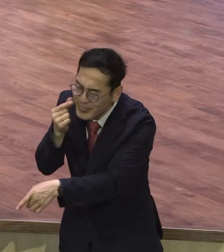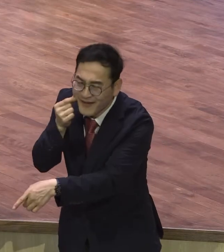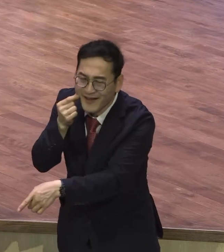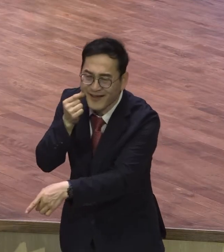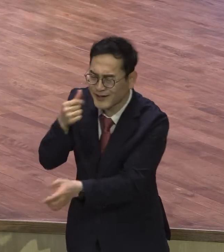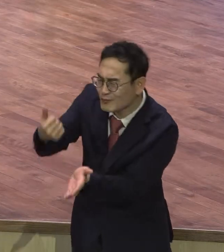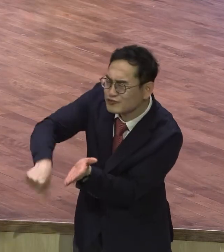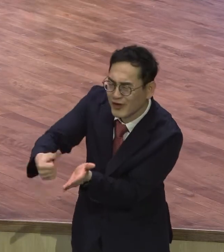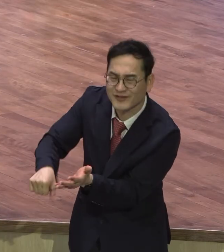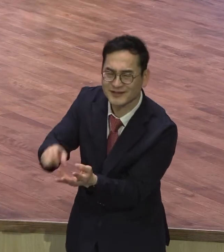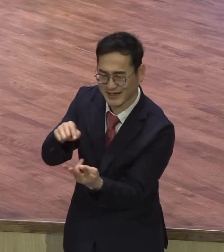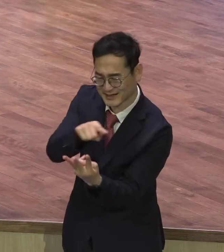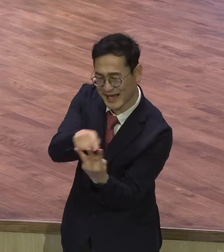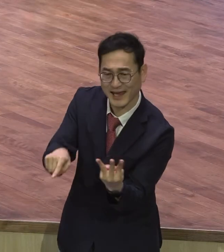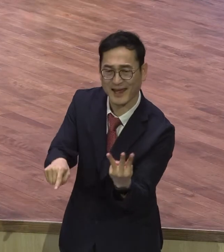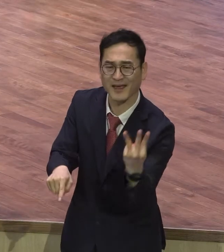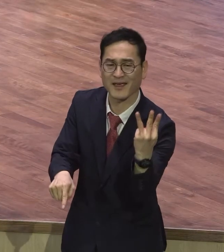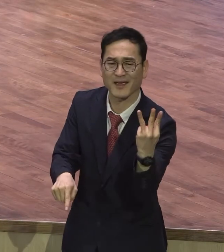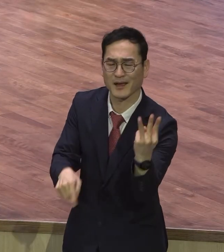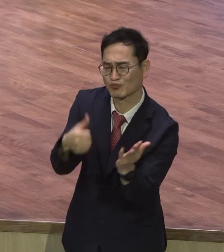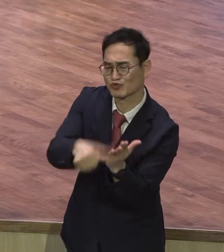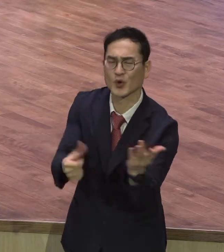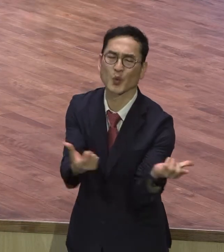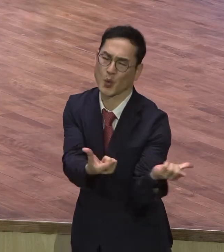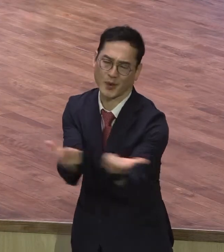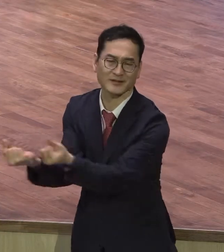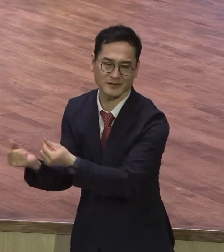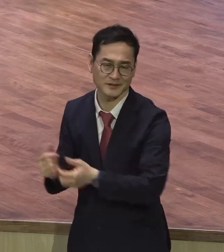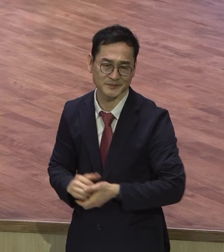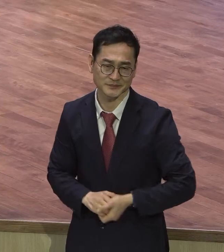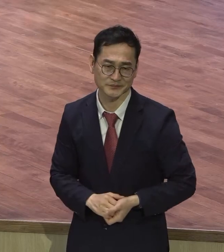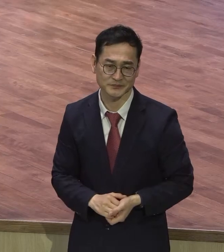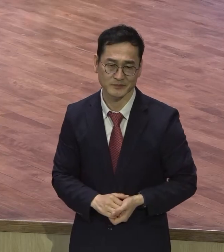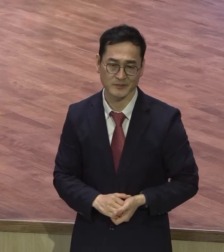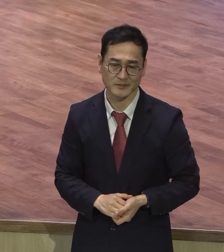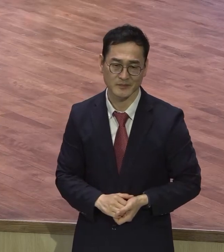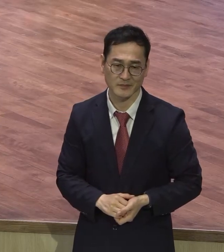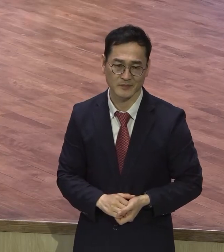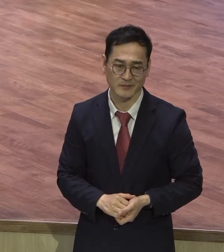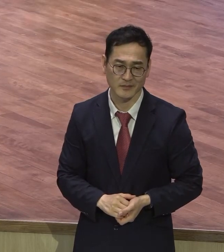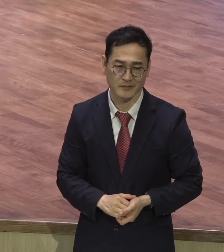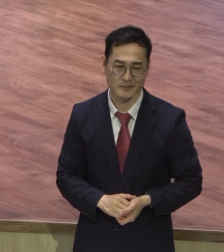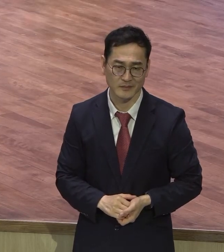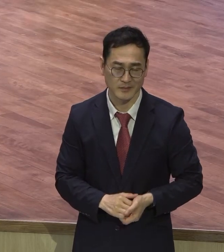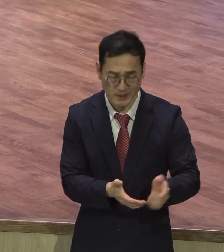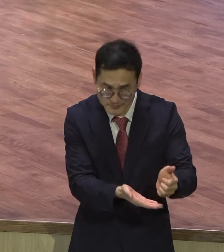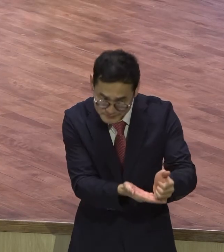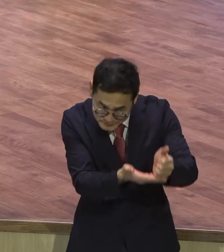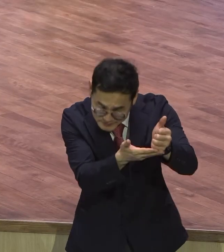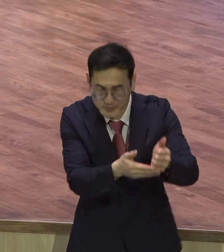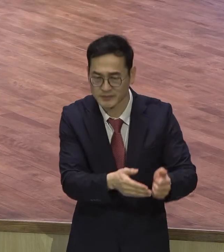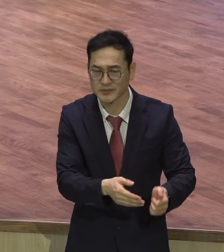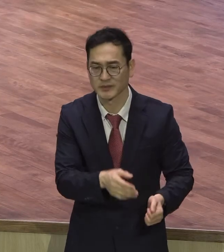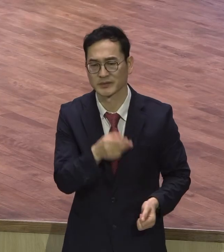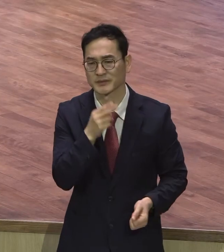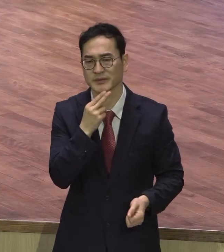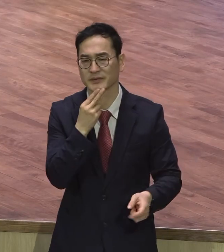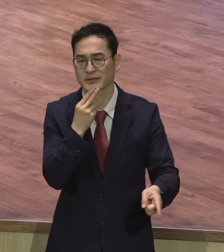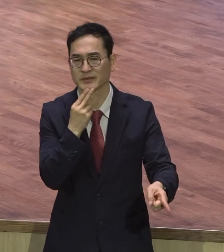그만큼 가치를 인정받지 못하는 그런 존재였어요. 그런데 이